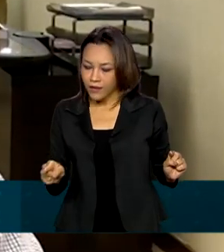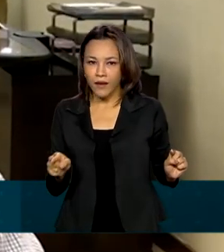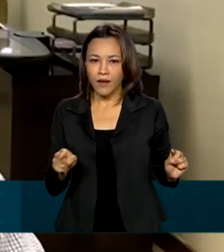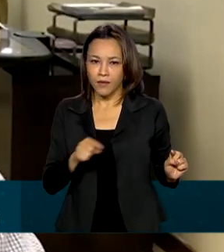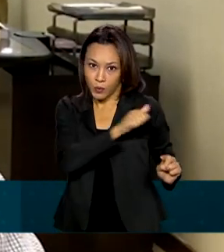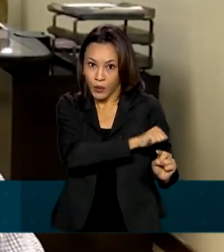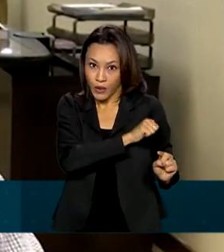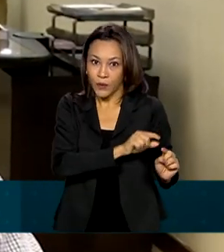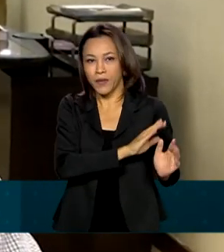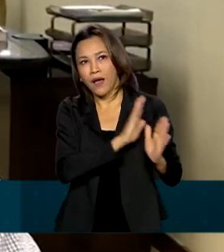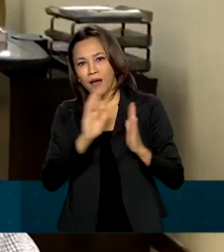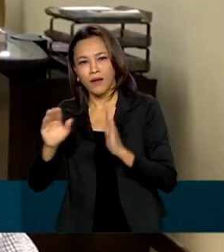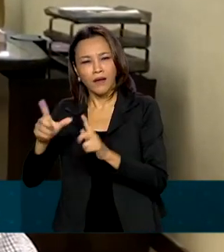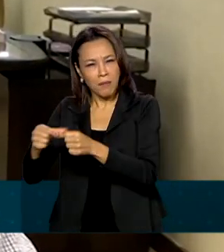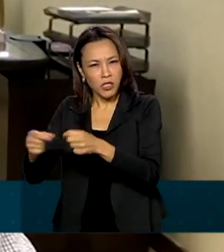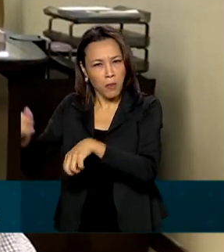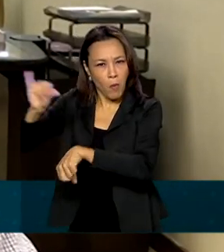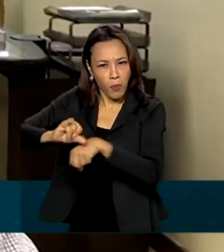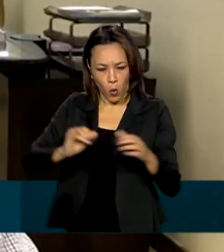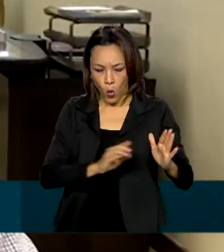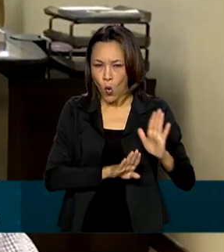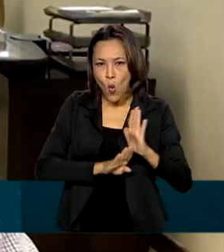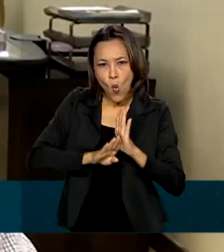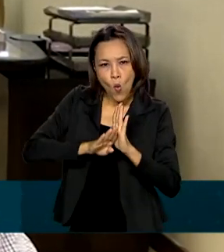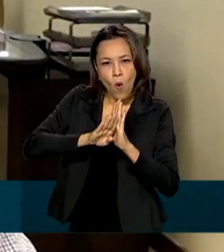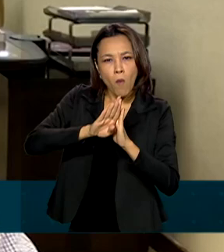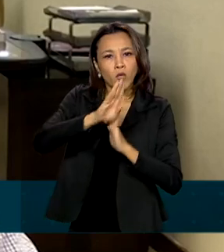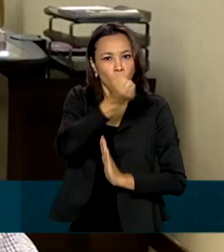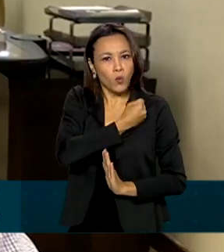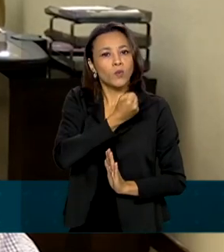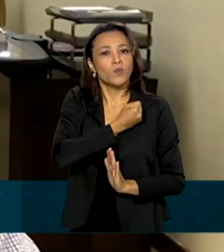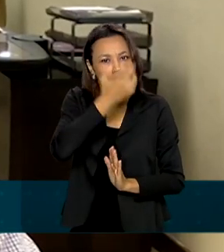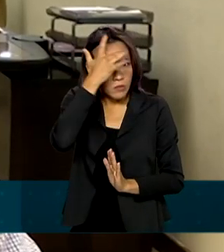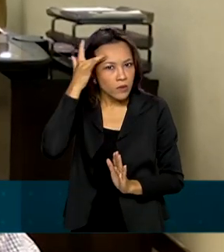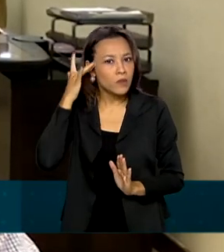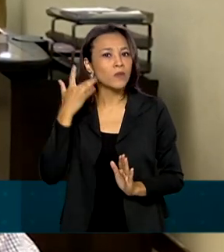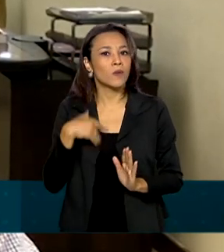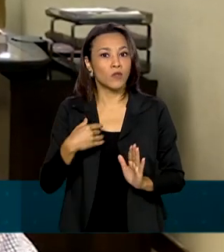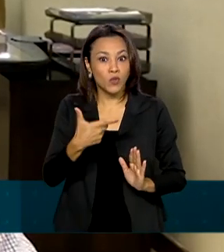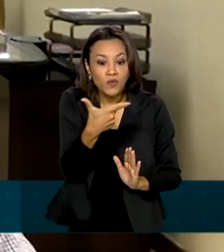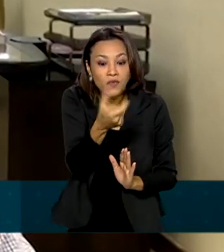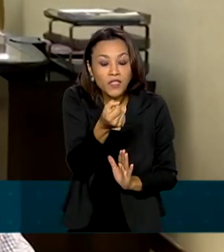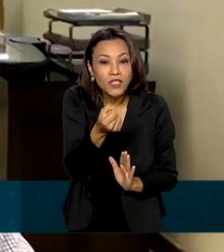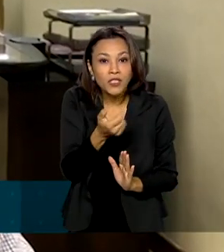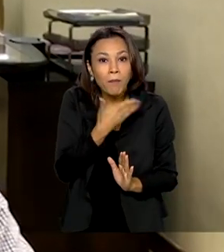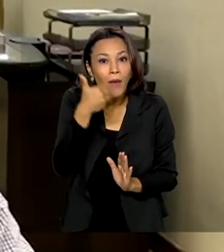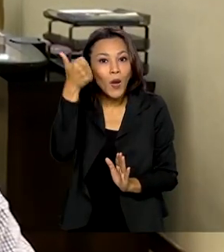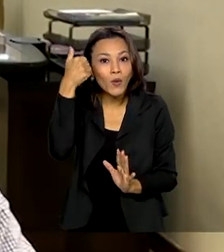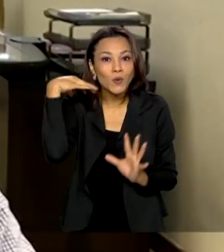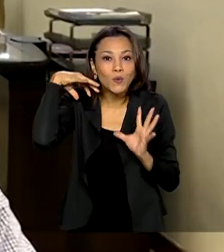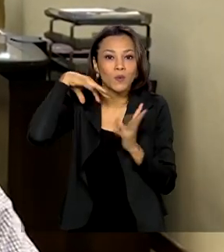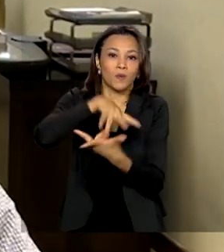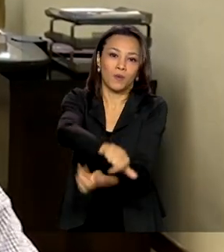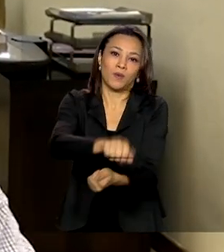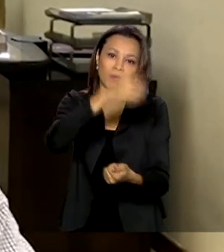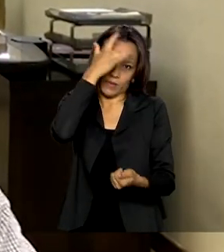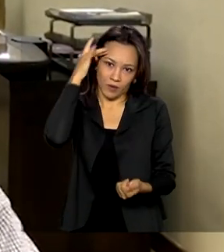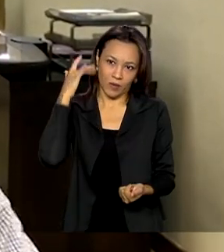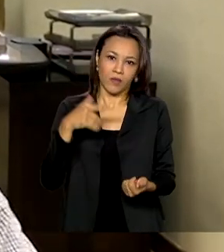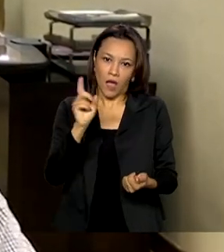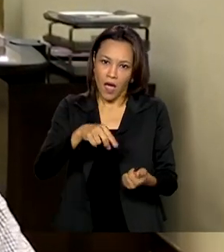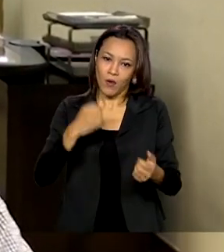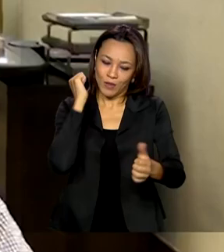2021 aumentou e muito o número de atletas entre os 20 maiores do mundo. É o esporte do Brasil